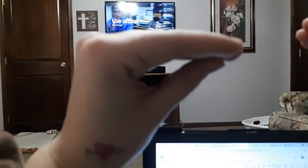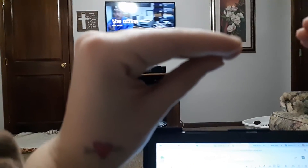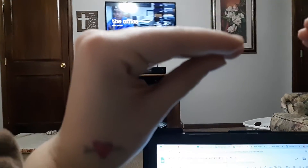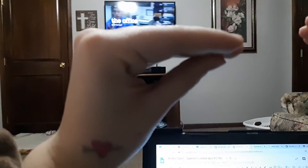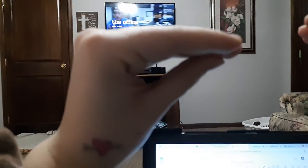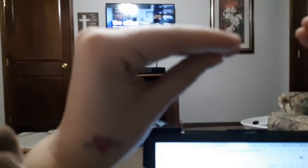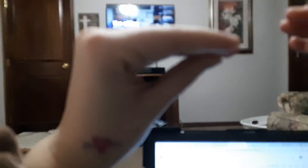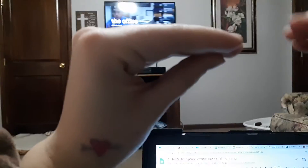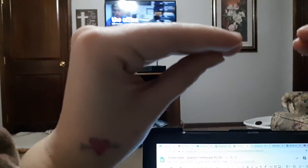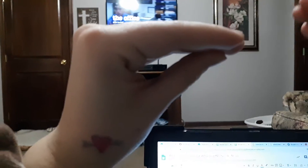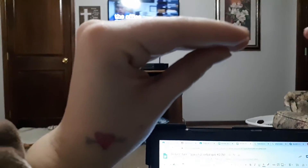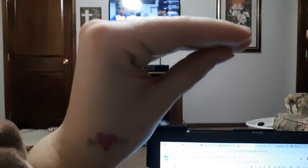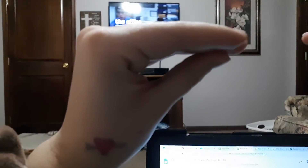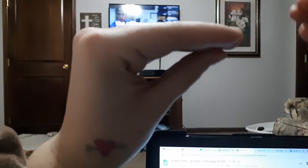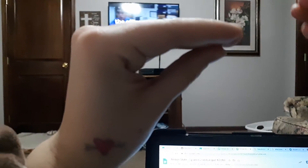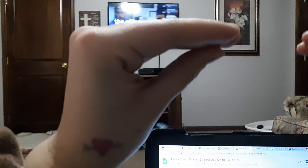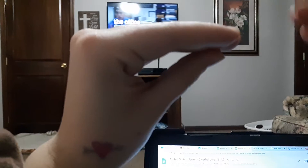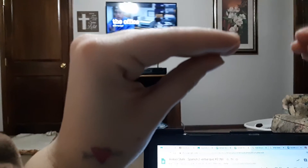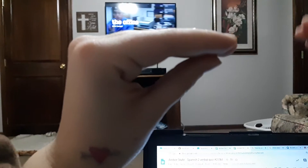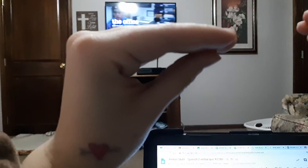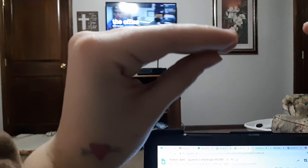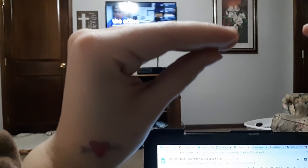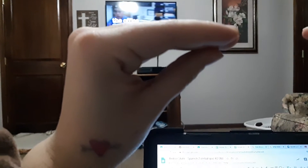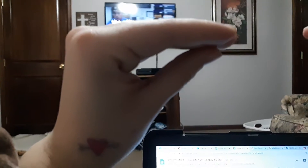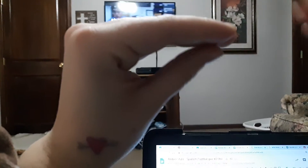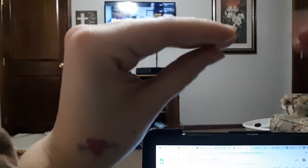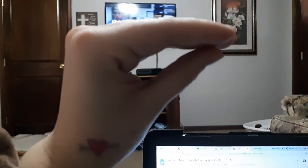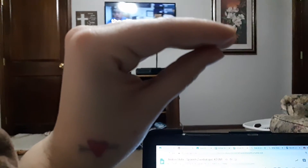Es un Samsung. ¿Y tú?